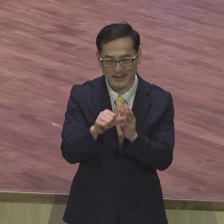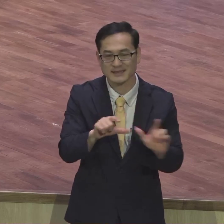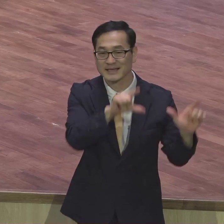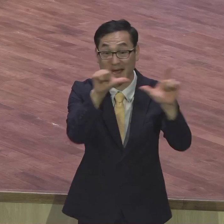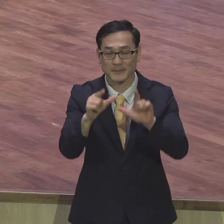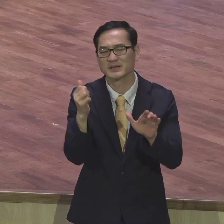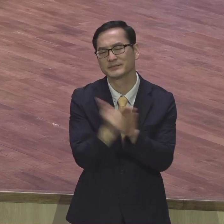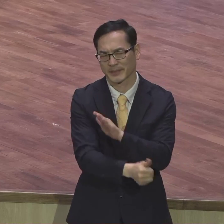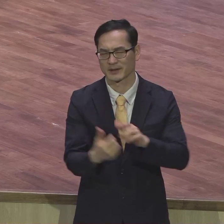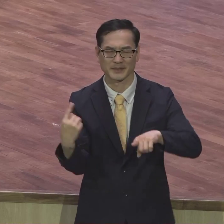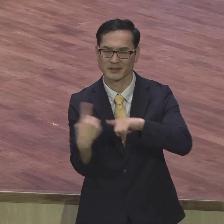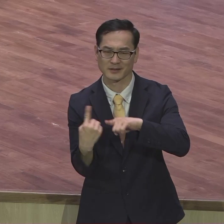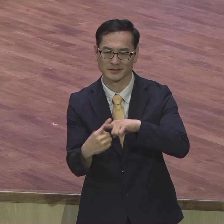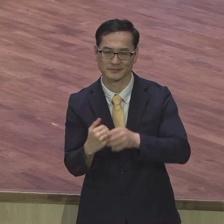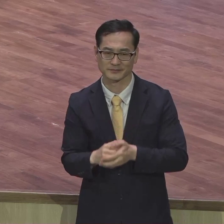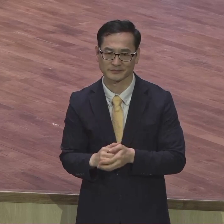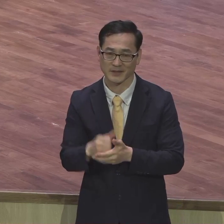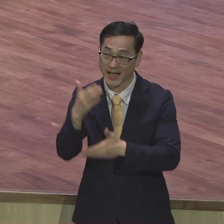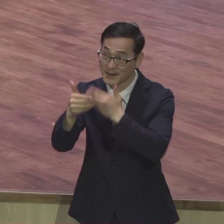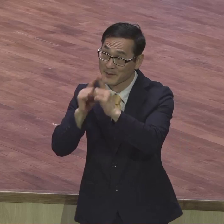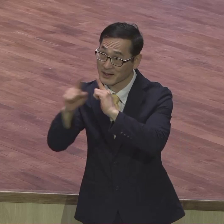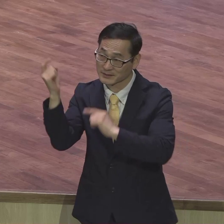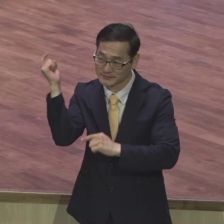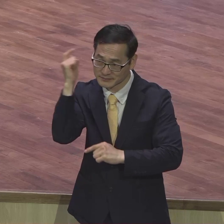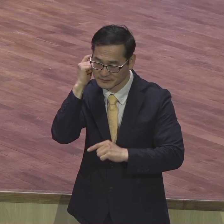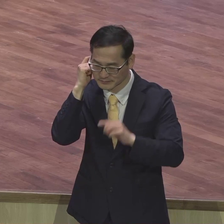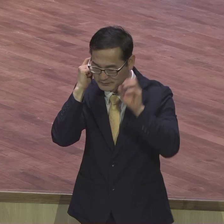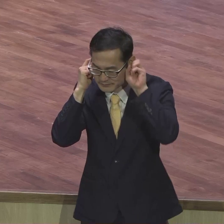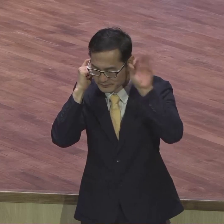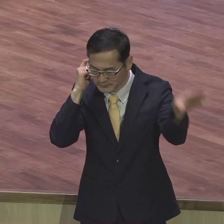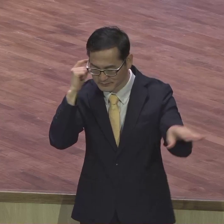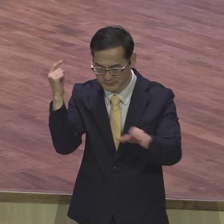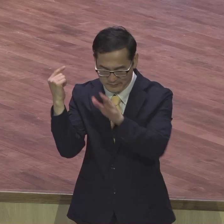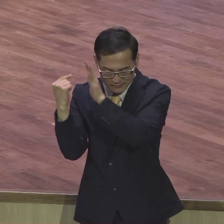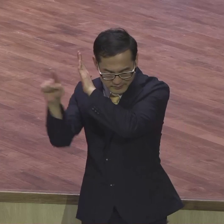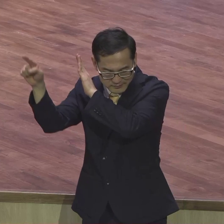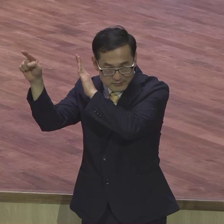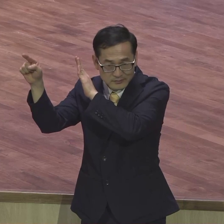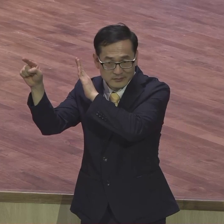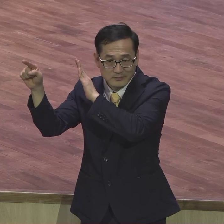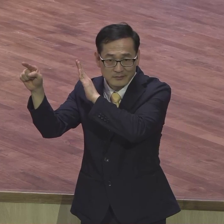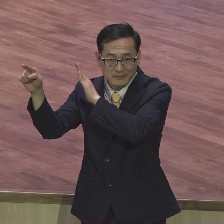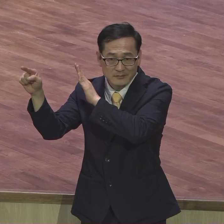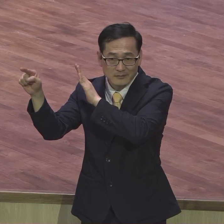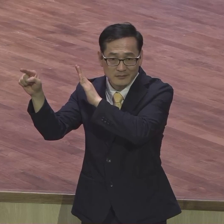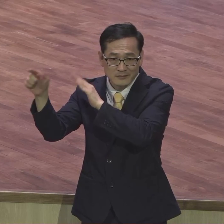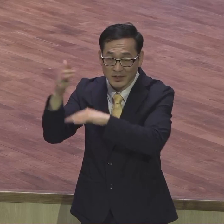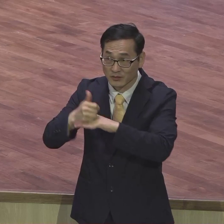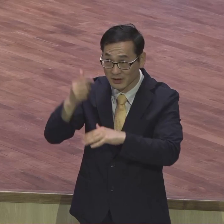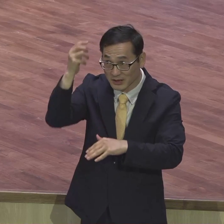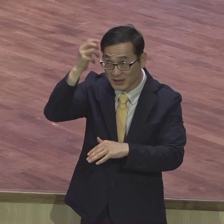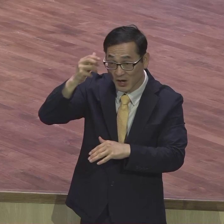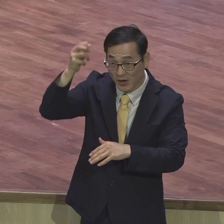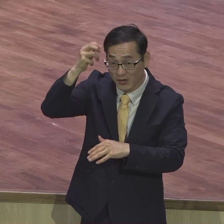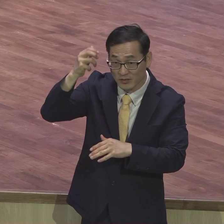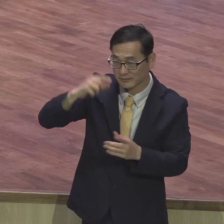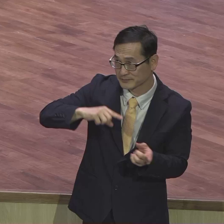듣지 못하고 영적으로 하나님 충족 세우지 못하고 영적인 사람으로 거듭나지 못하고 정말로 이전 것은